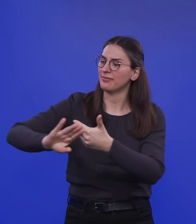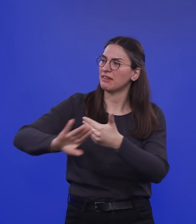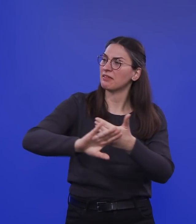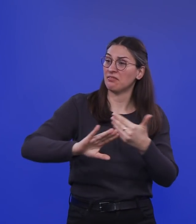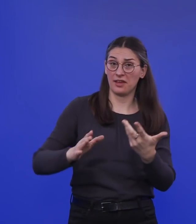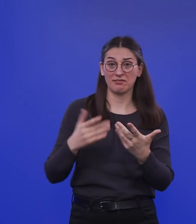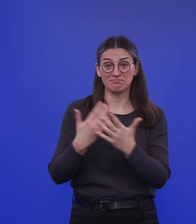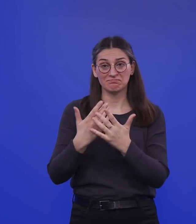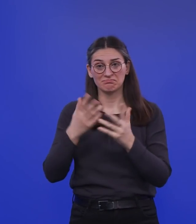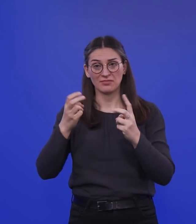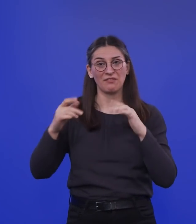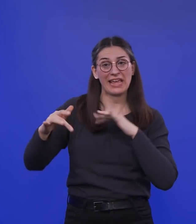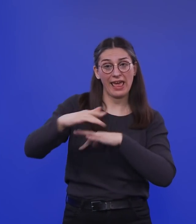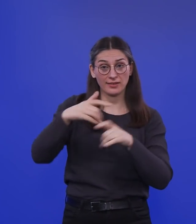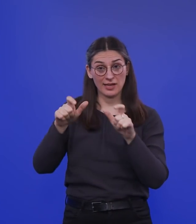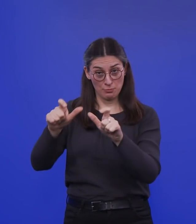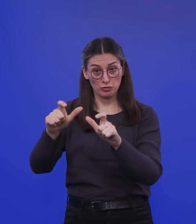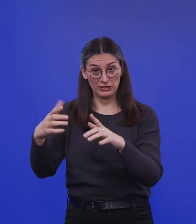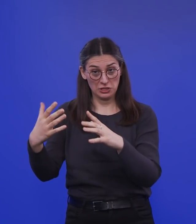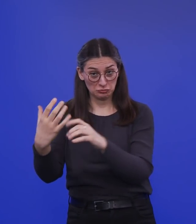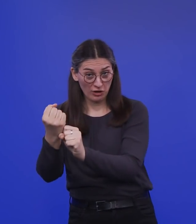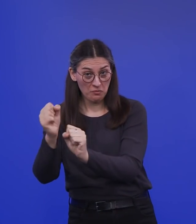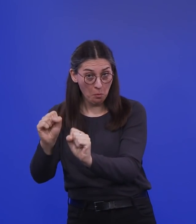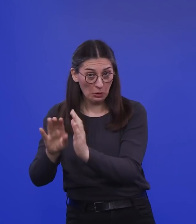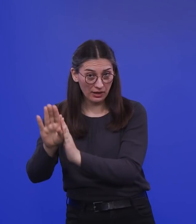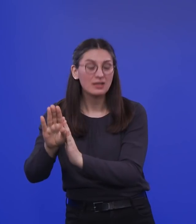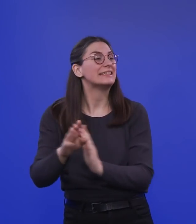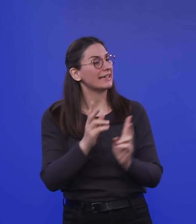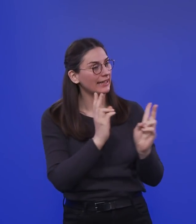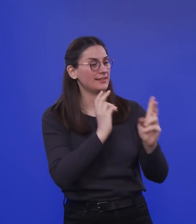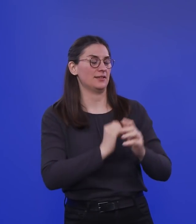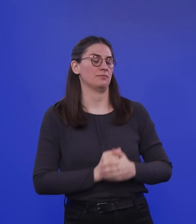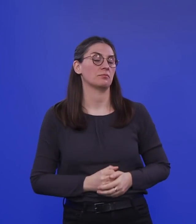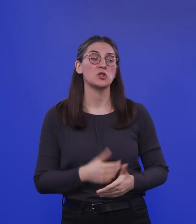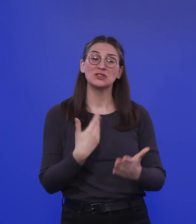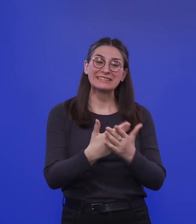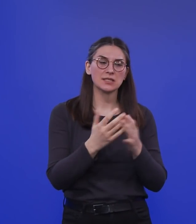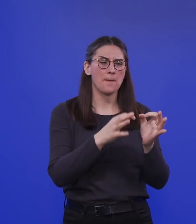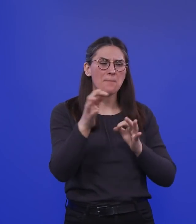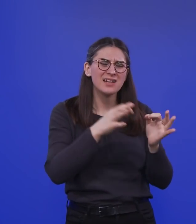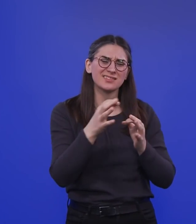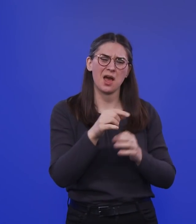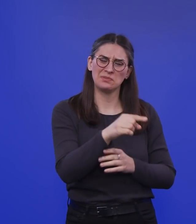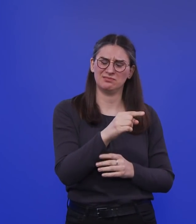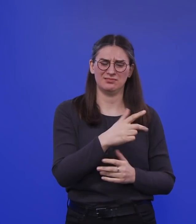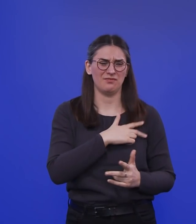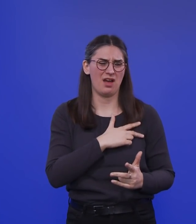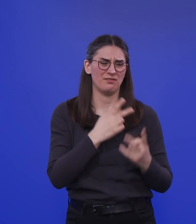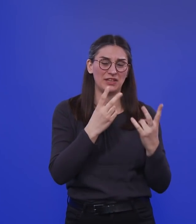Herdenimmunität in die Hände spielen. Richtig und diese Maßnahmen sind große Teile auch der nicht-pharmazeutischen